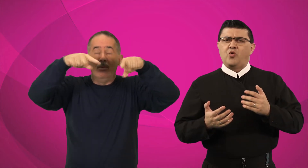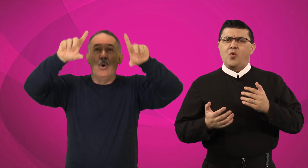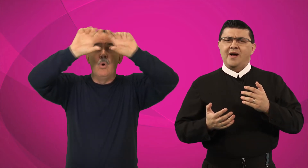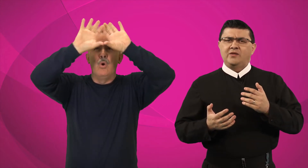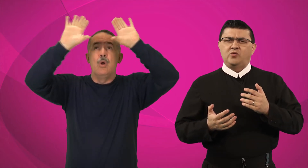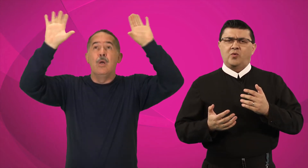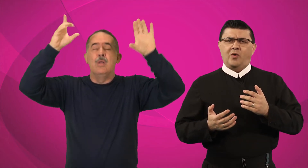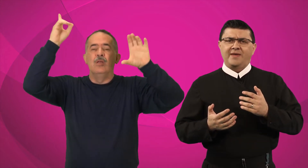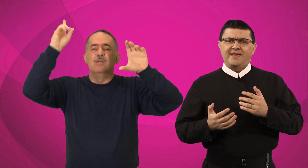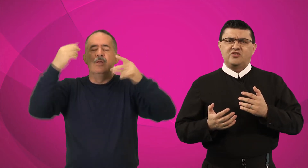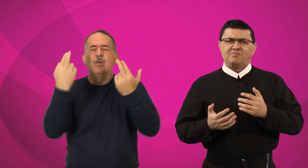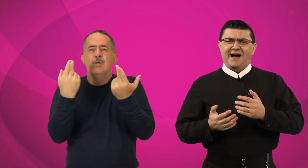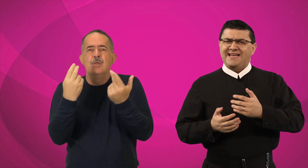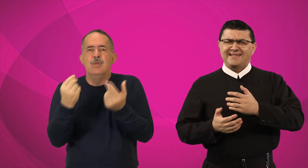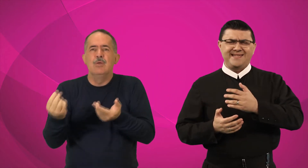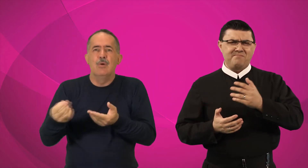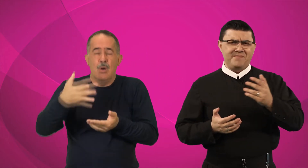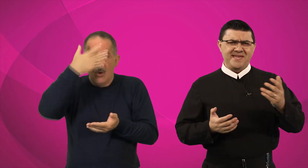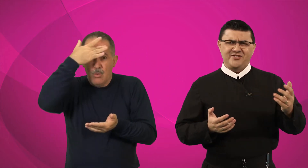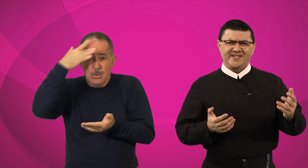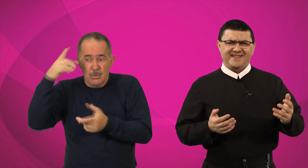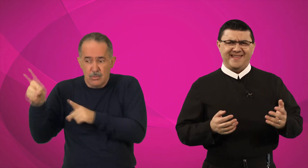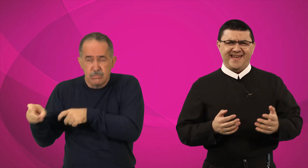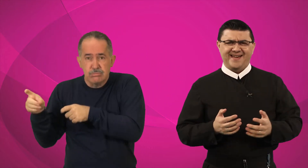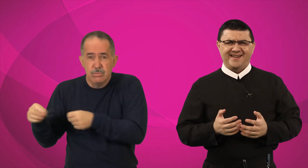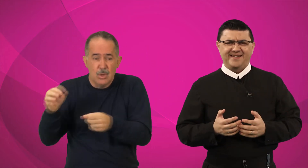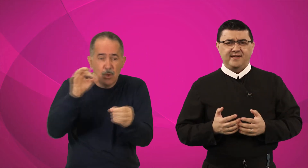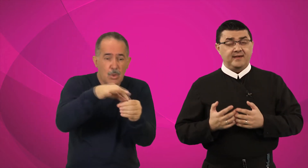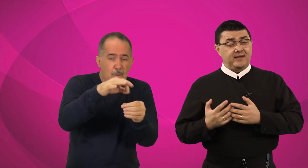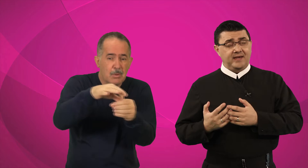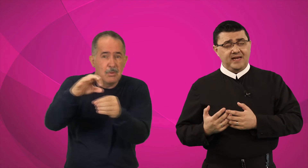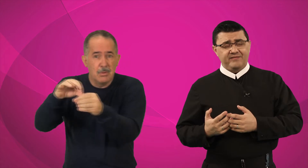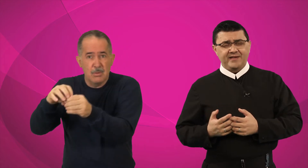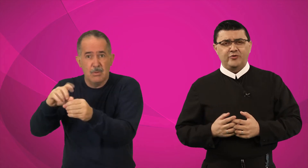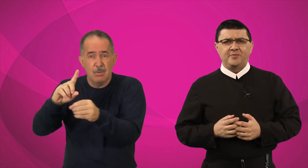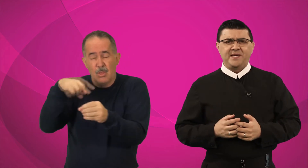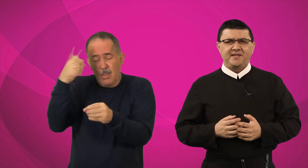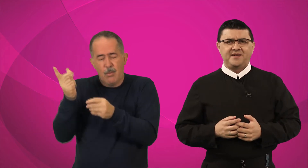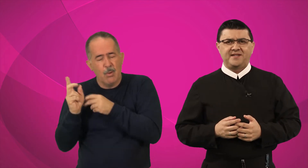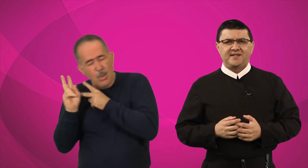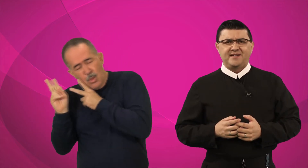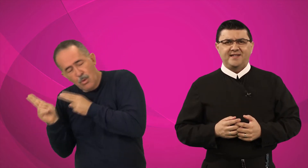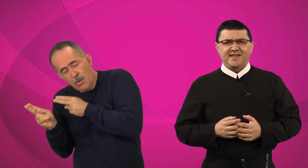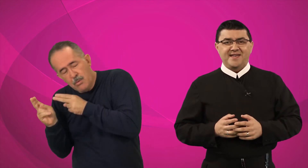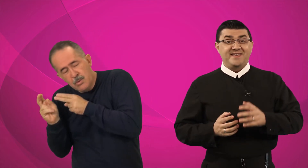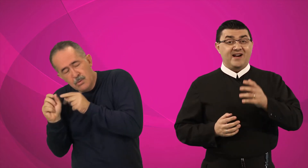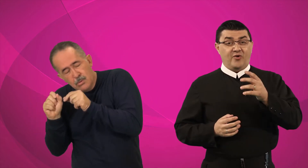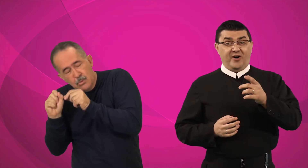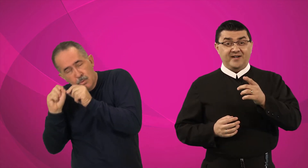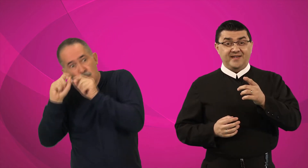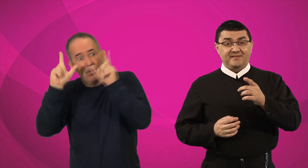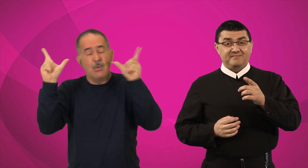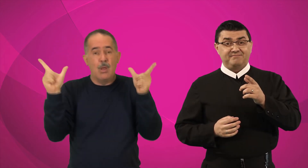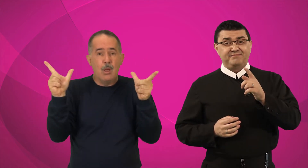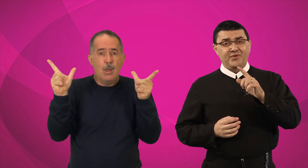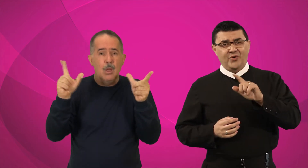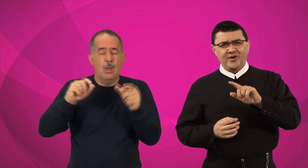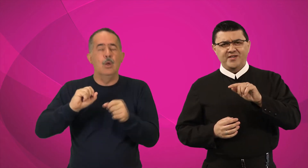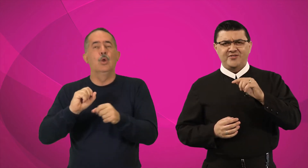quando alguém espalha a semente na terra. Ele vai dormir e acorda noite